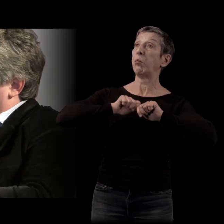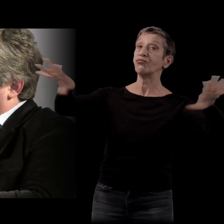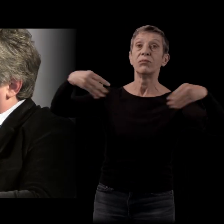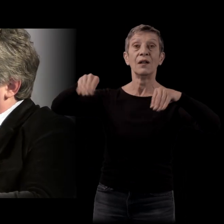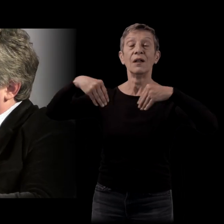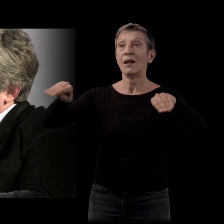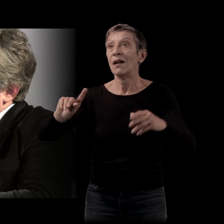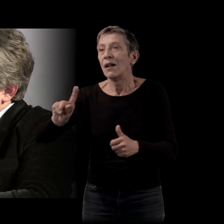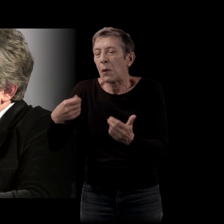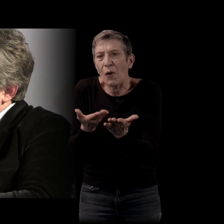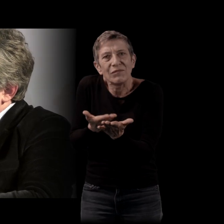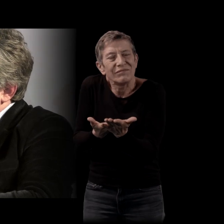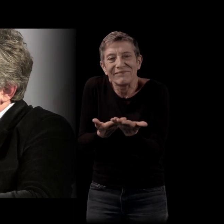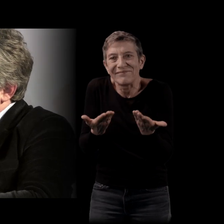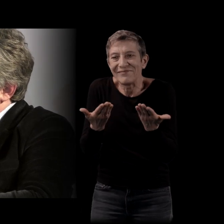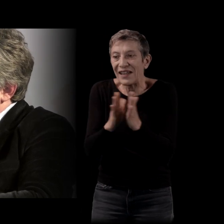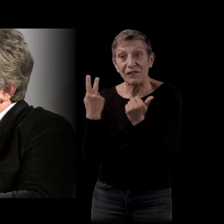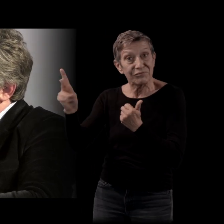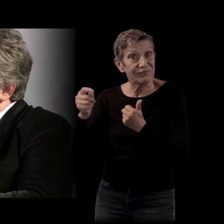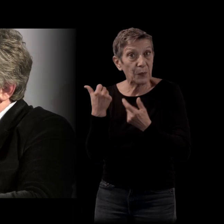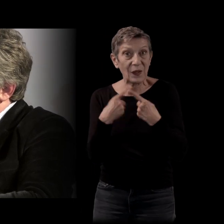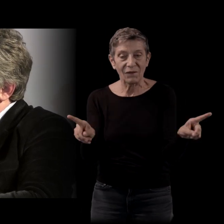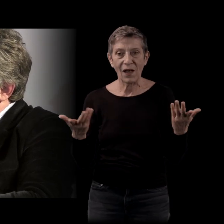Est-ce que vous avez l'impression d'être dès lors